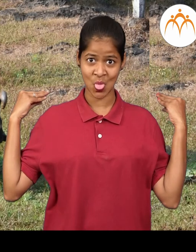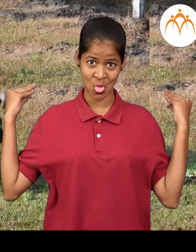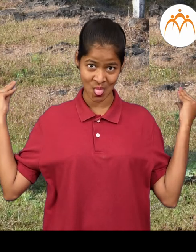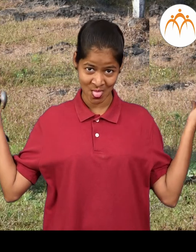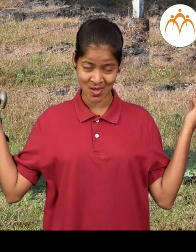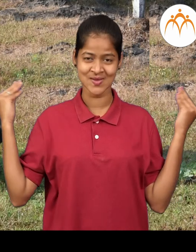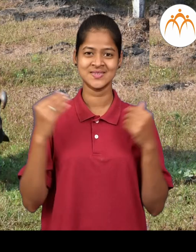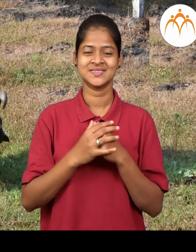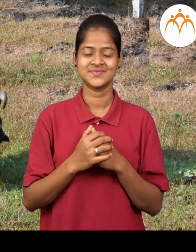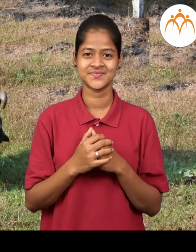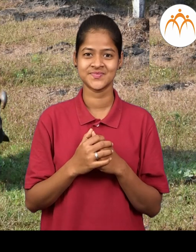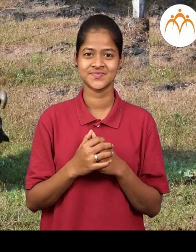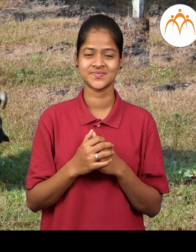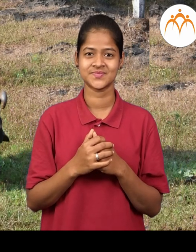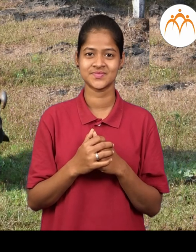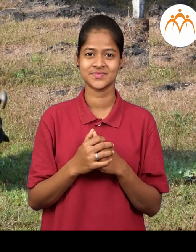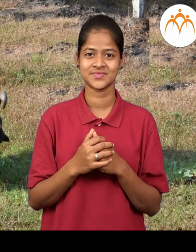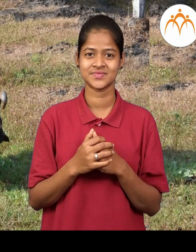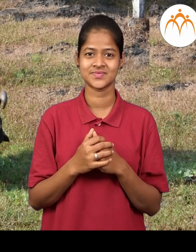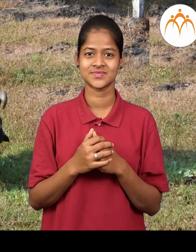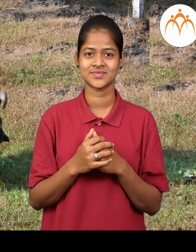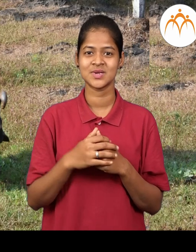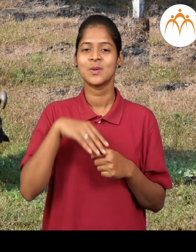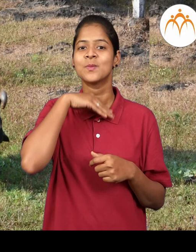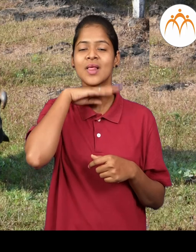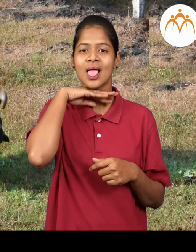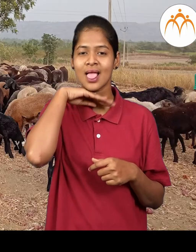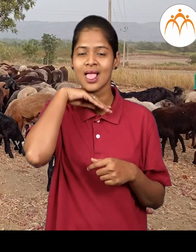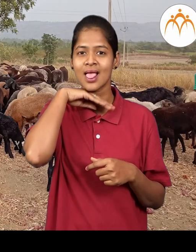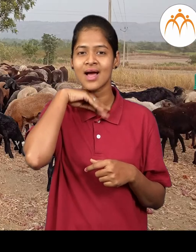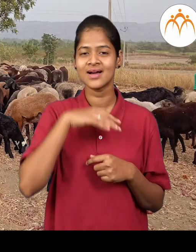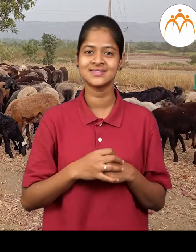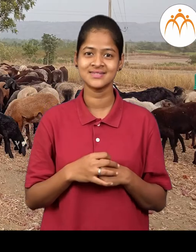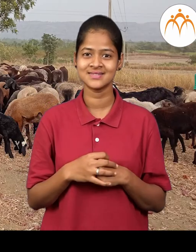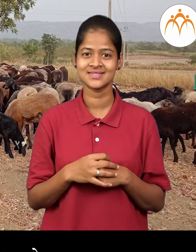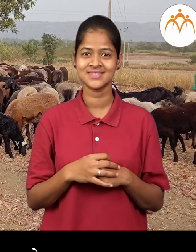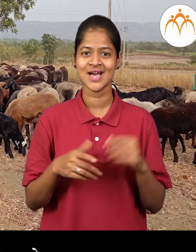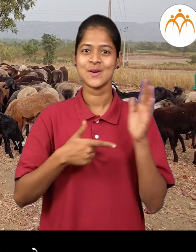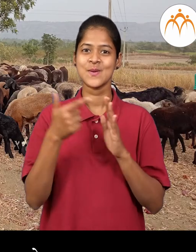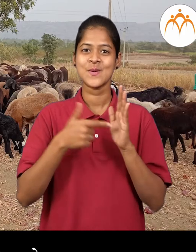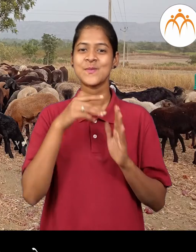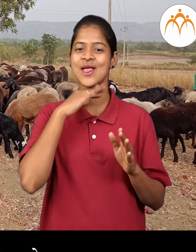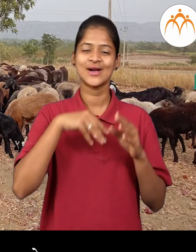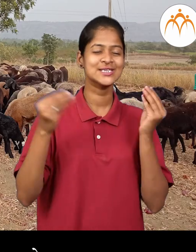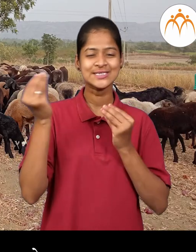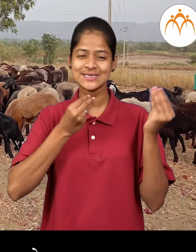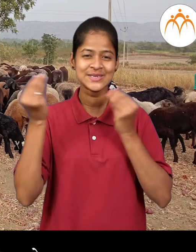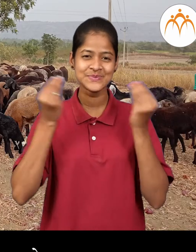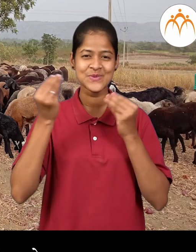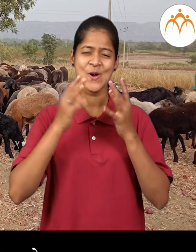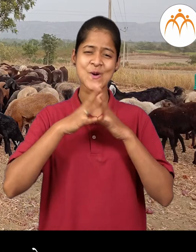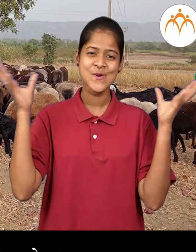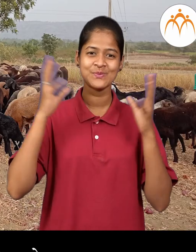मशीला लांब शिंगे अस्तात शेडी गावात शेडी